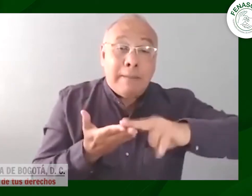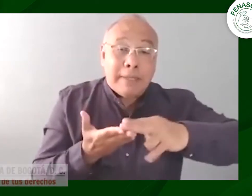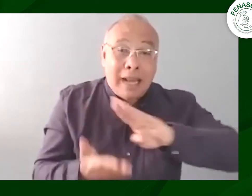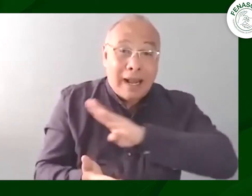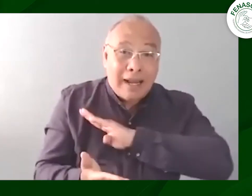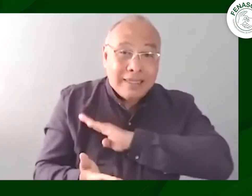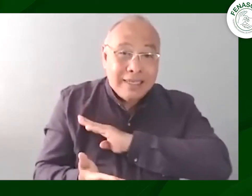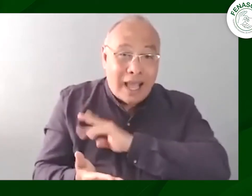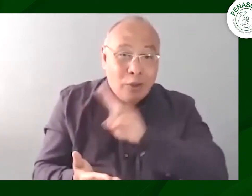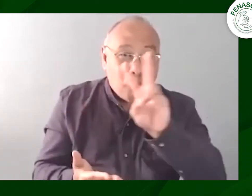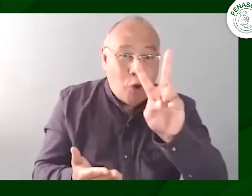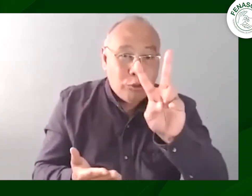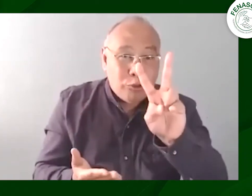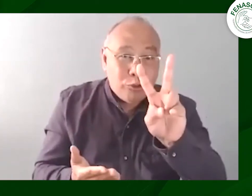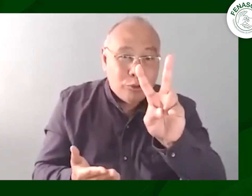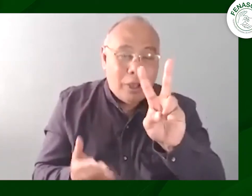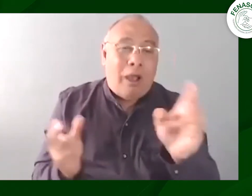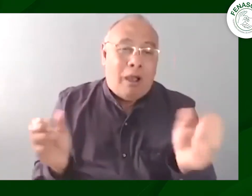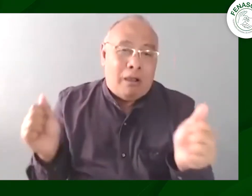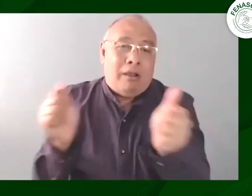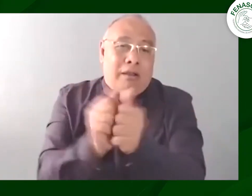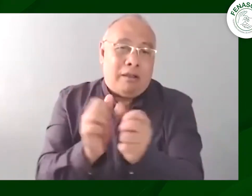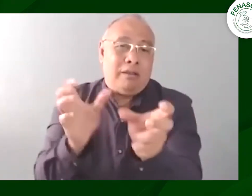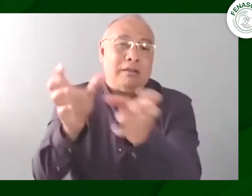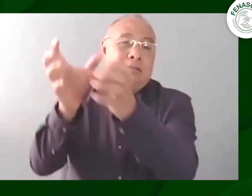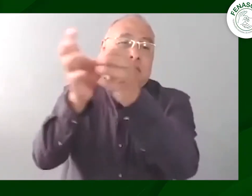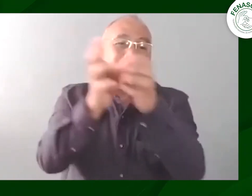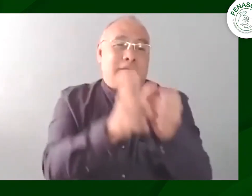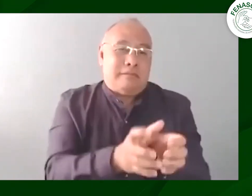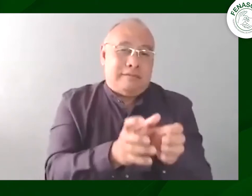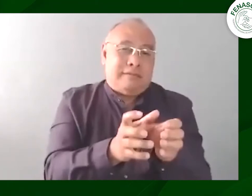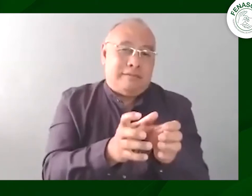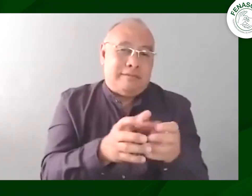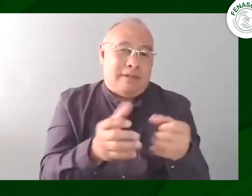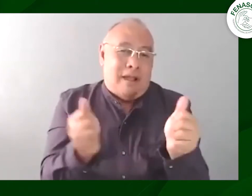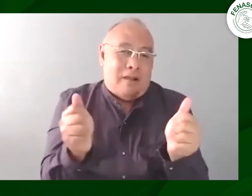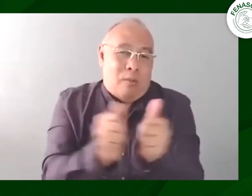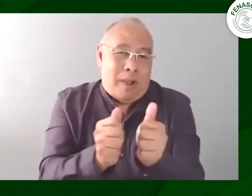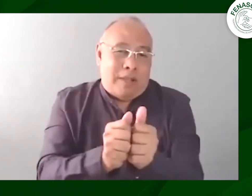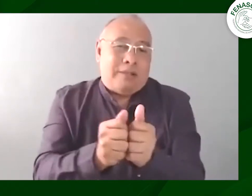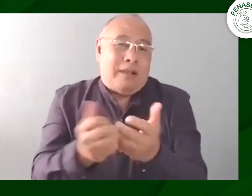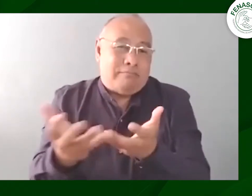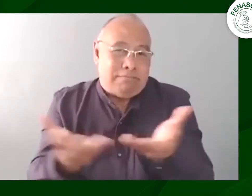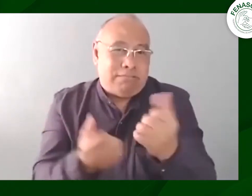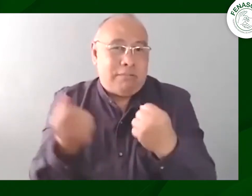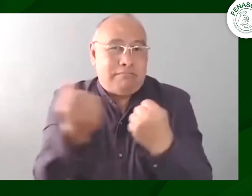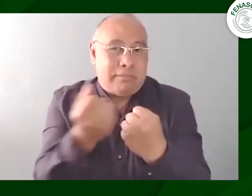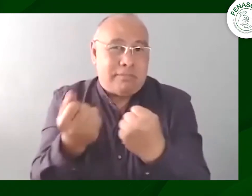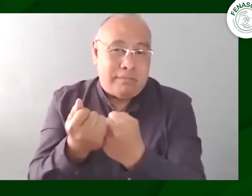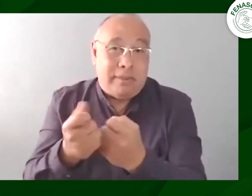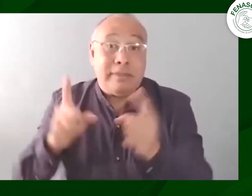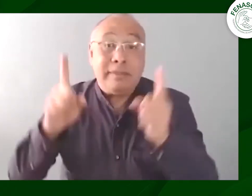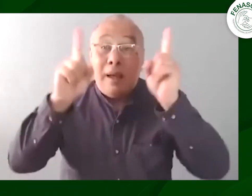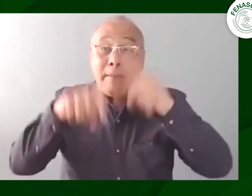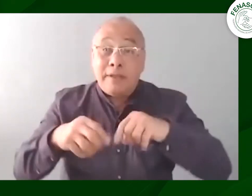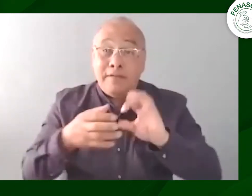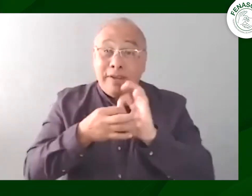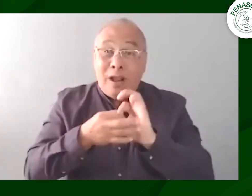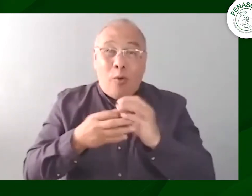de hecho también la alcaldía envió a sus intérpretes para que pudieran estar en lo que la